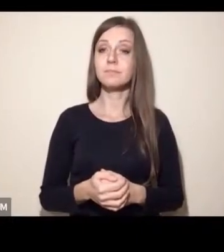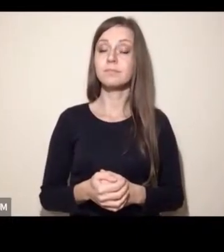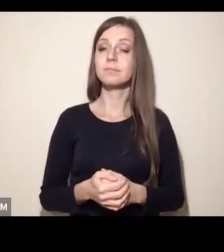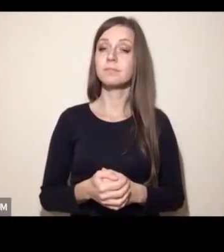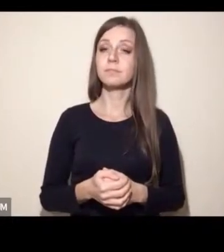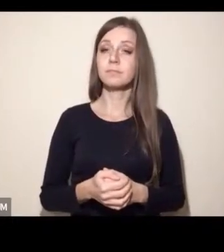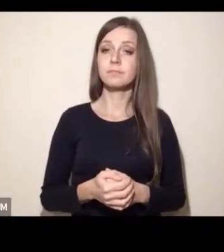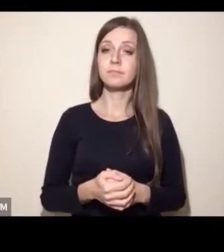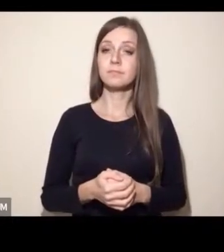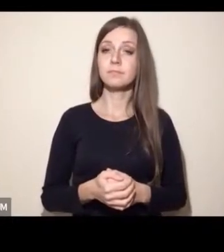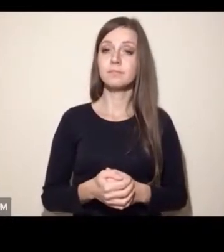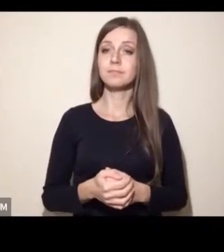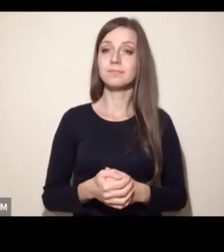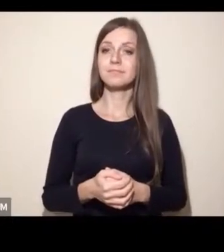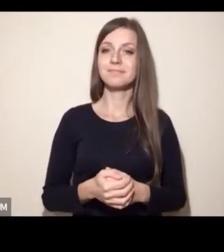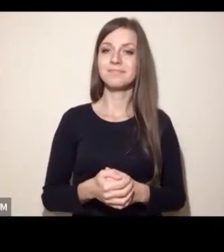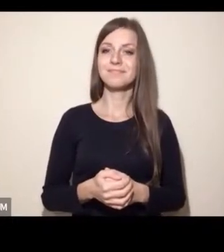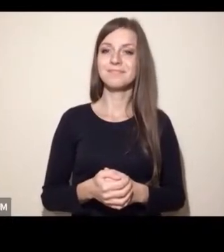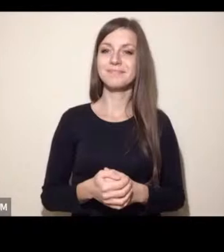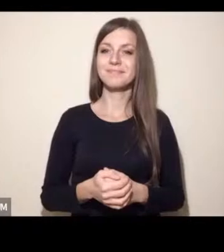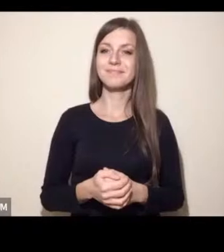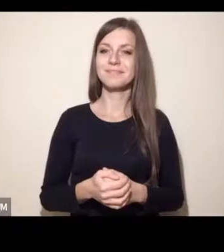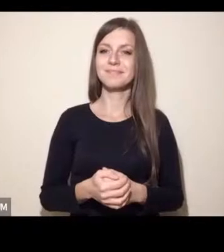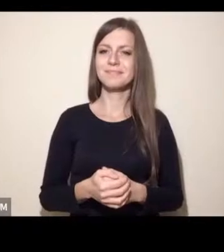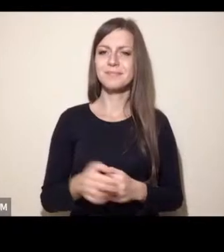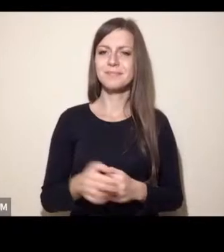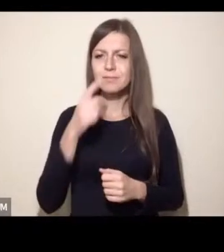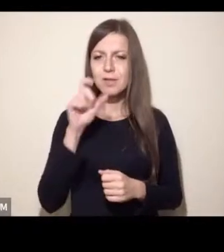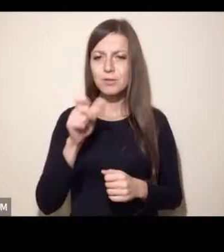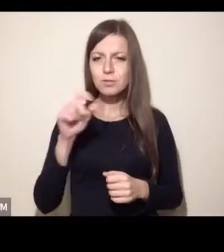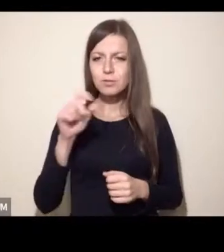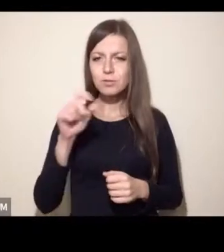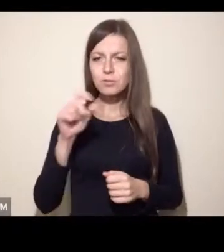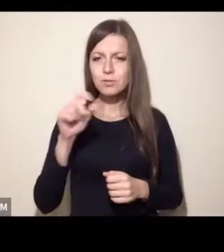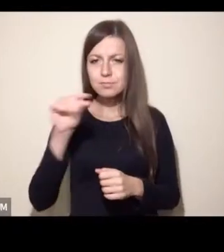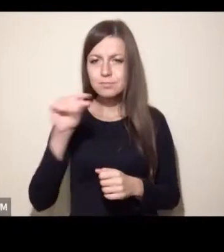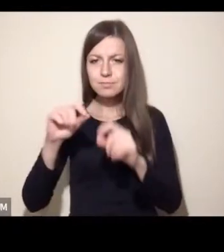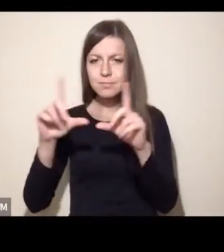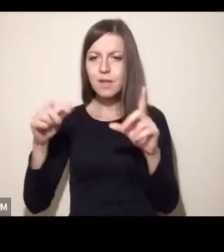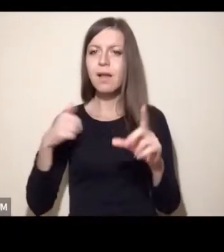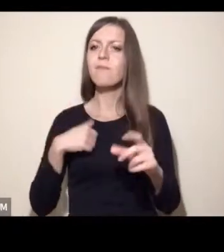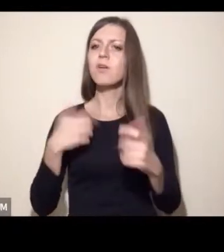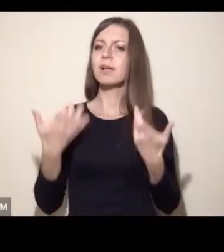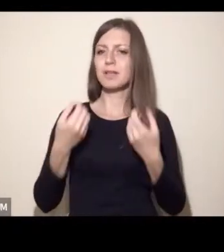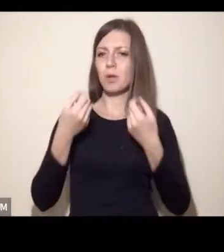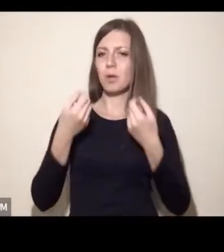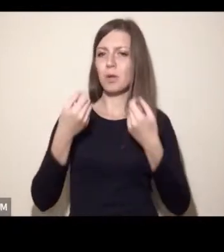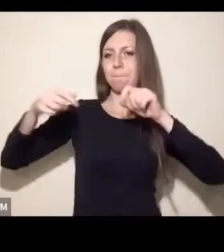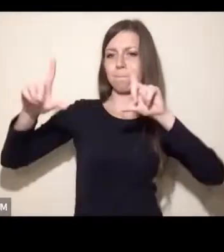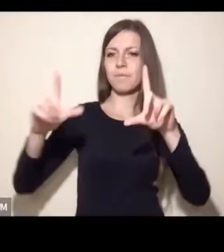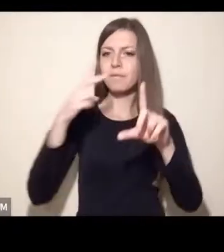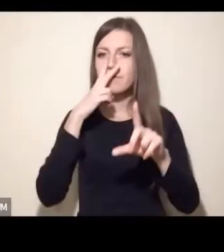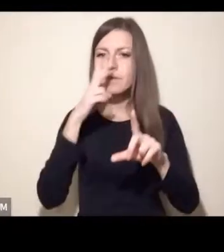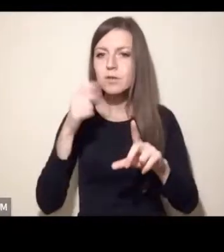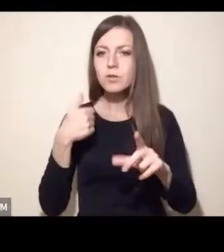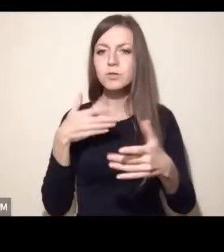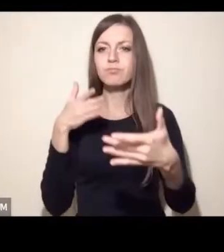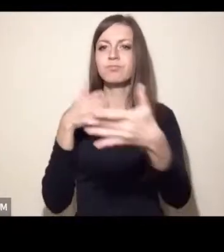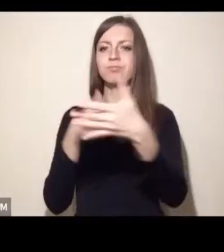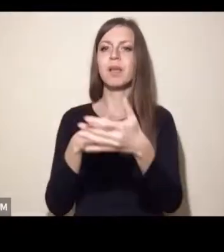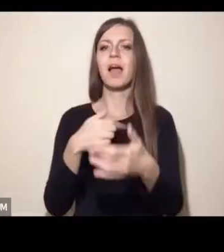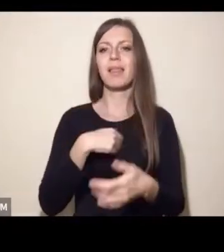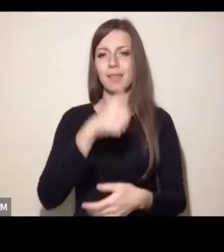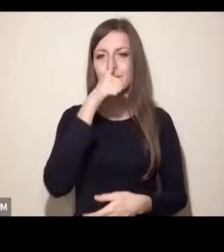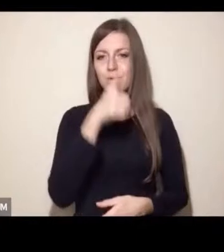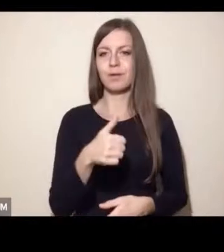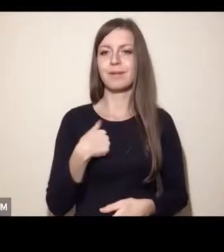o Host Disabled Participant Screen Sharing, ja chciałem pokazać jeden slajd, ale tego nie umówiłem, nie